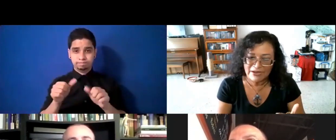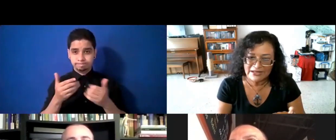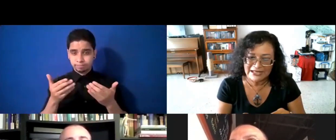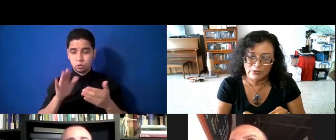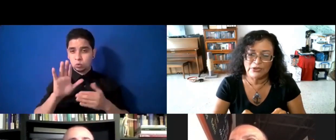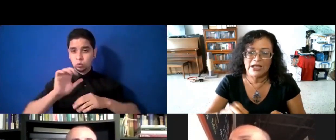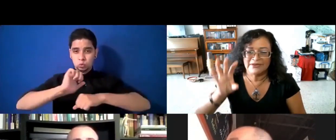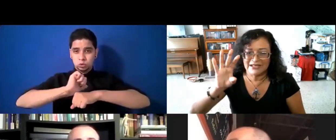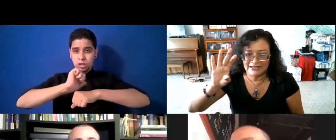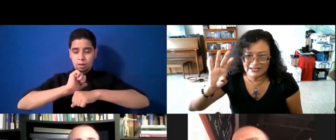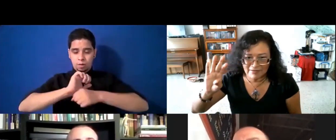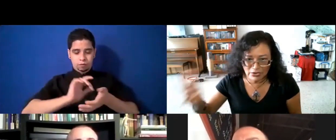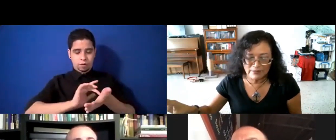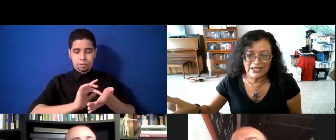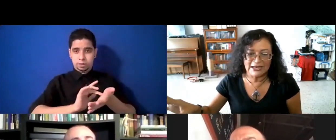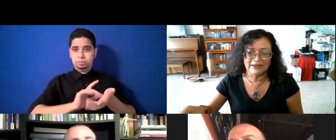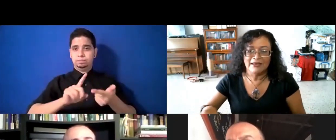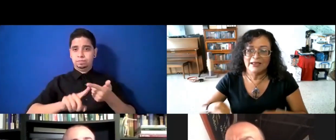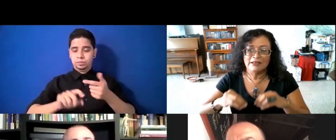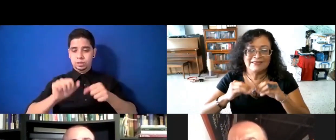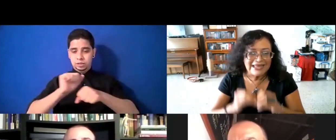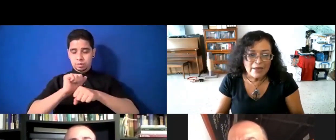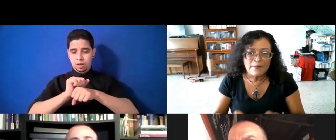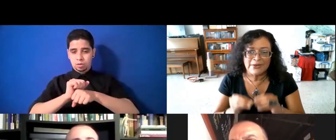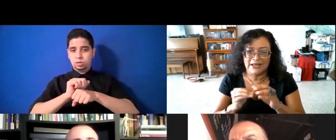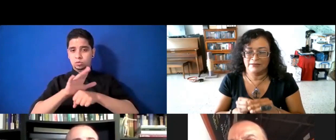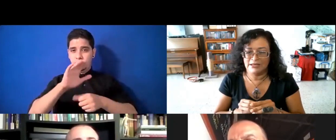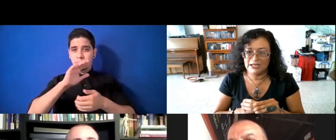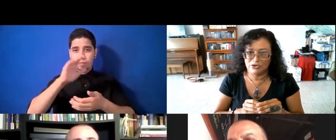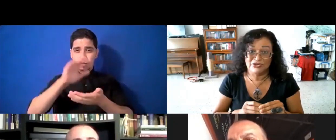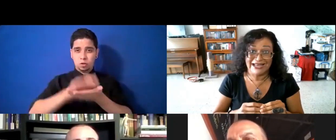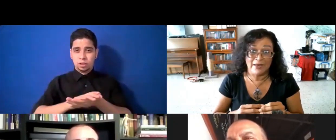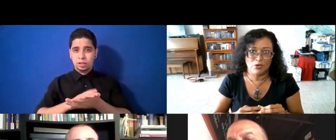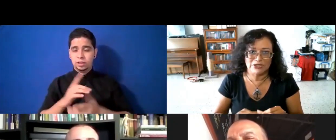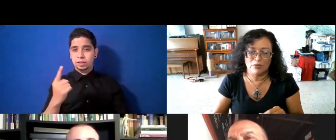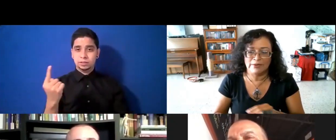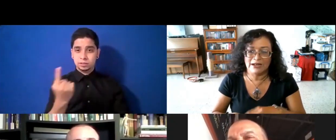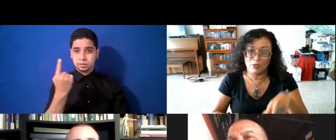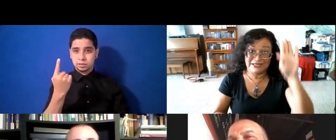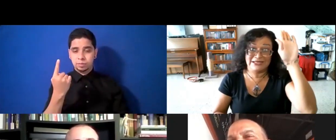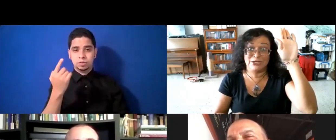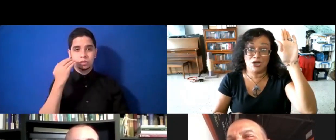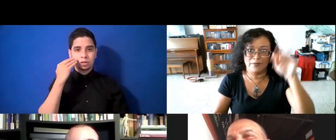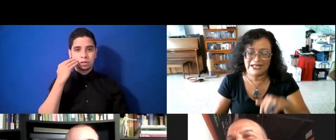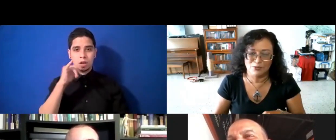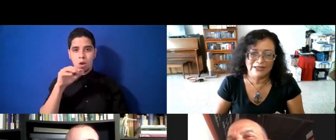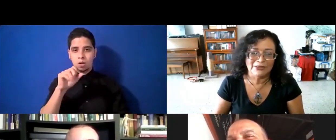farmacéutica, a pesar del trabajo de Amnery, siempre, y eso yo sé que ya mismo José lo va abrir la boca y decir, yo, espérate un momento,